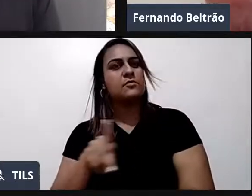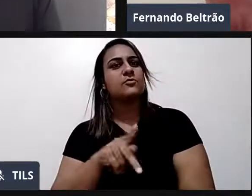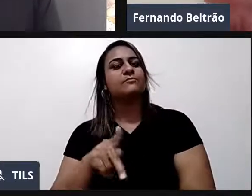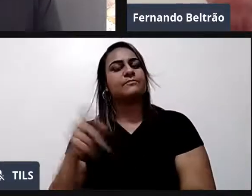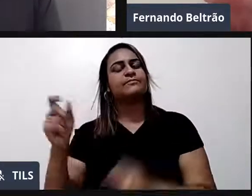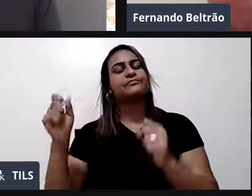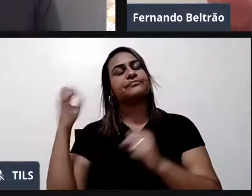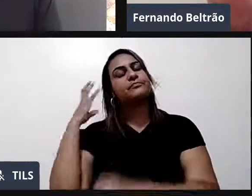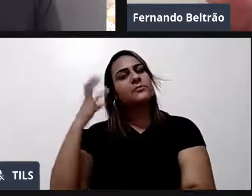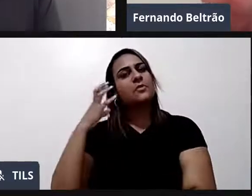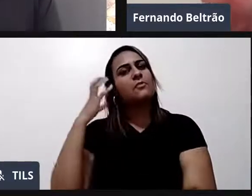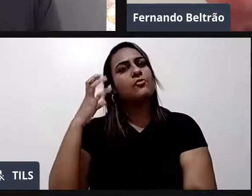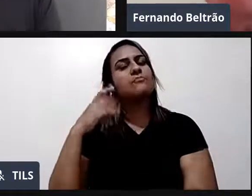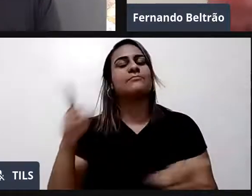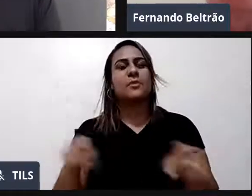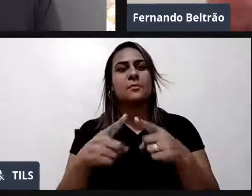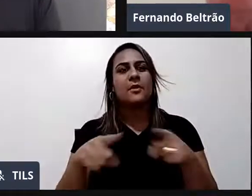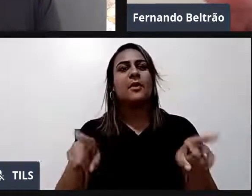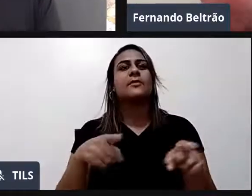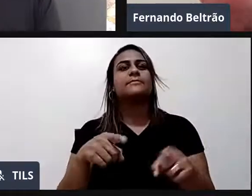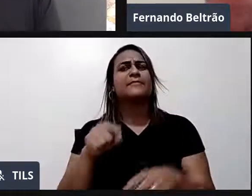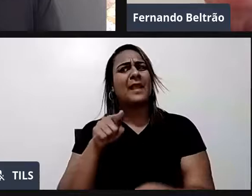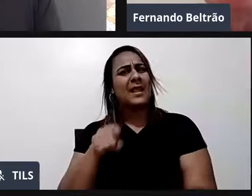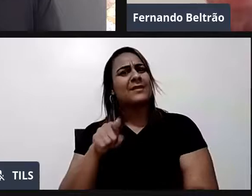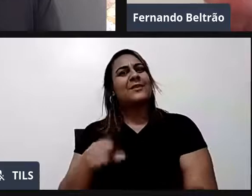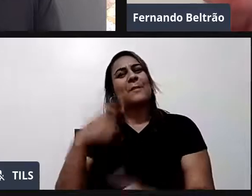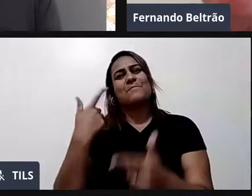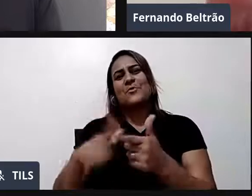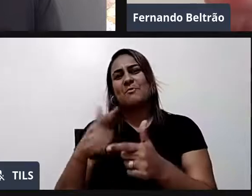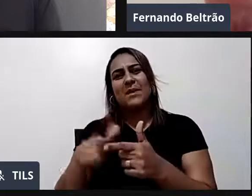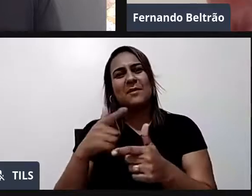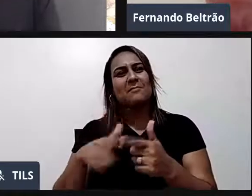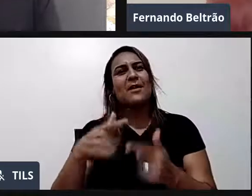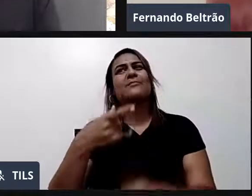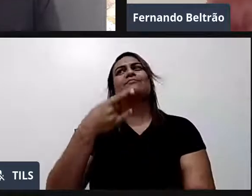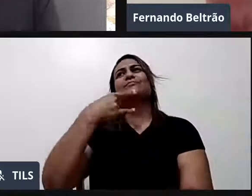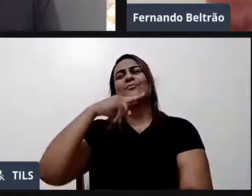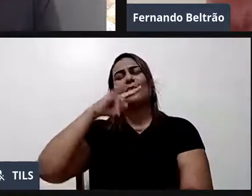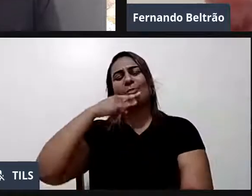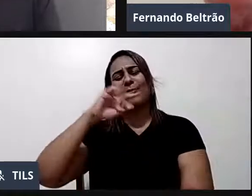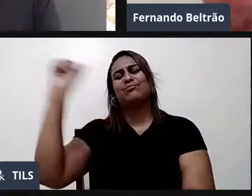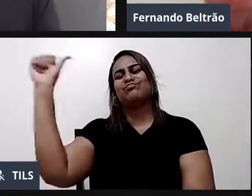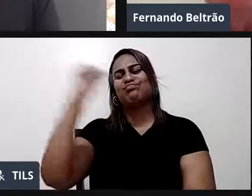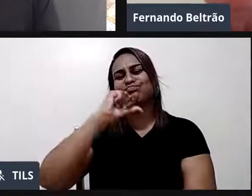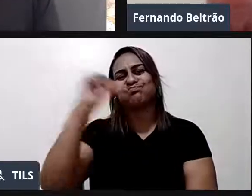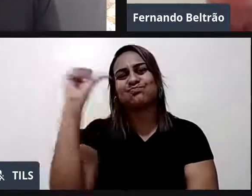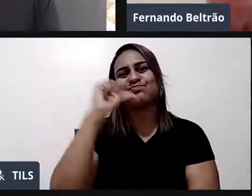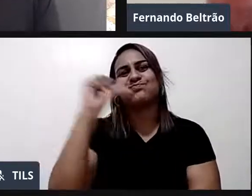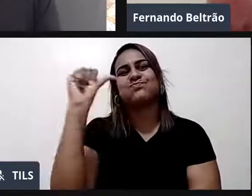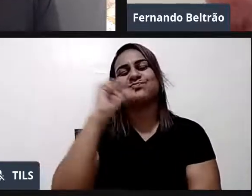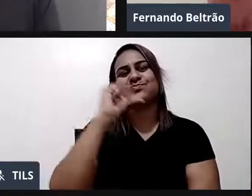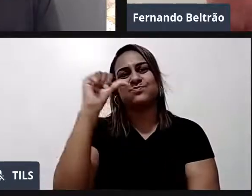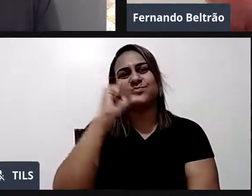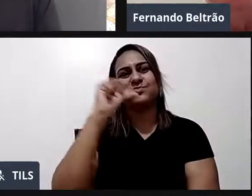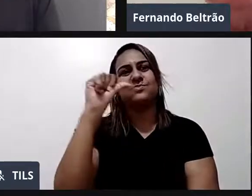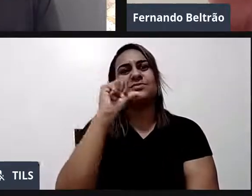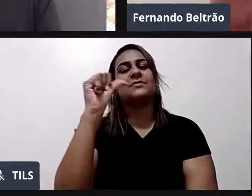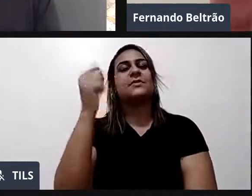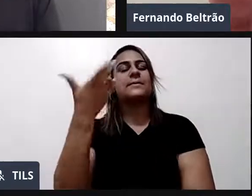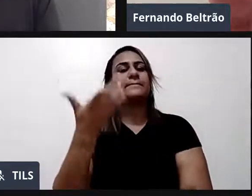terrível. Ele tinha um problema com o alcoolismo. Acabou vindo a falecer alguns anos depois. isso. Como é importante que a